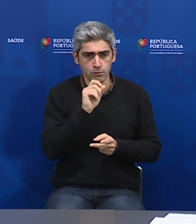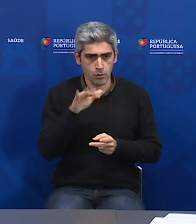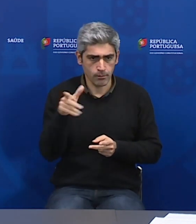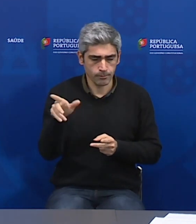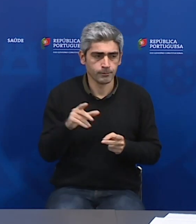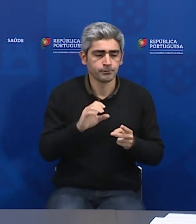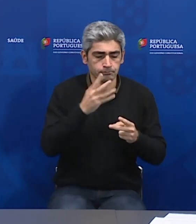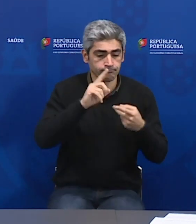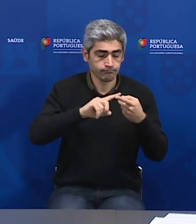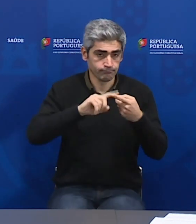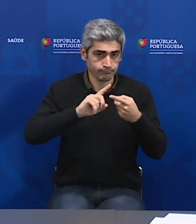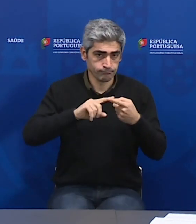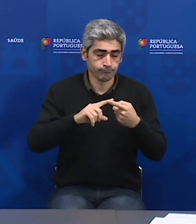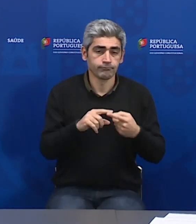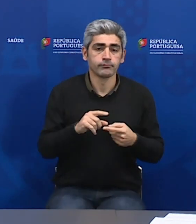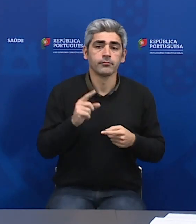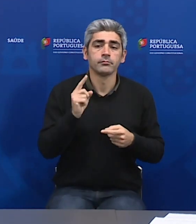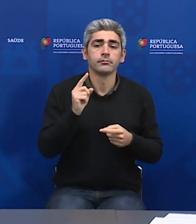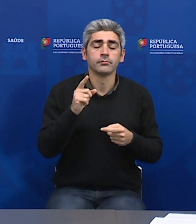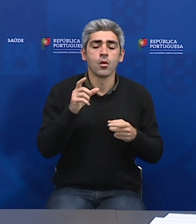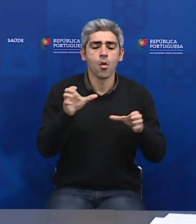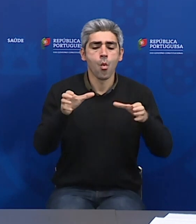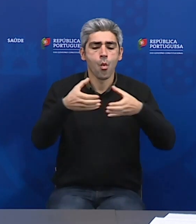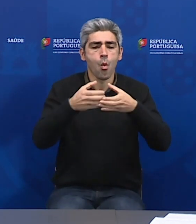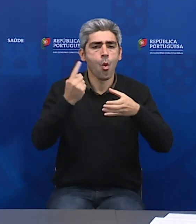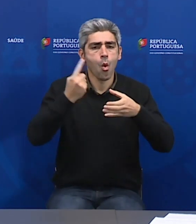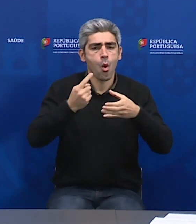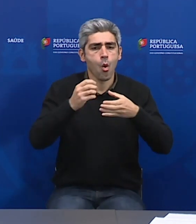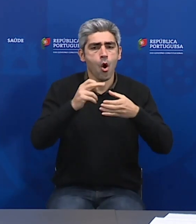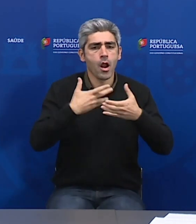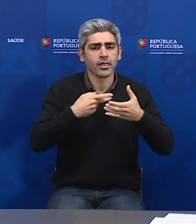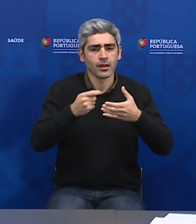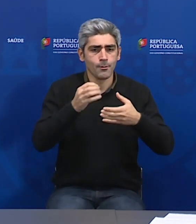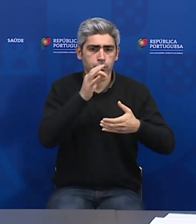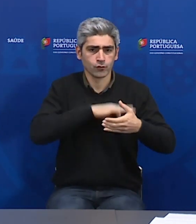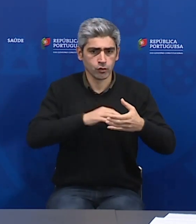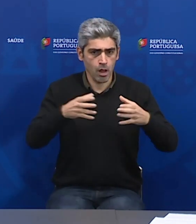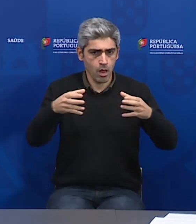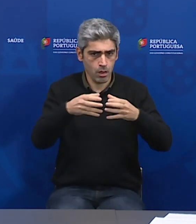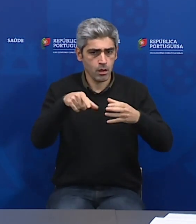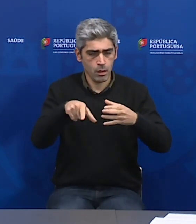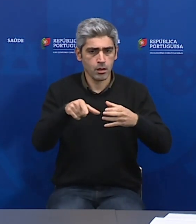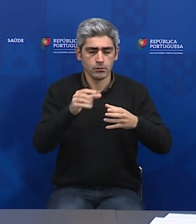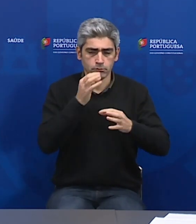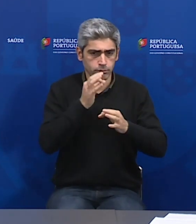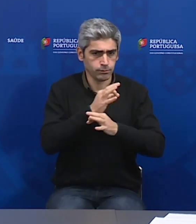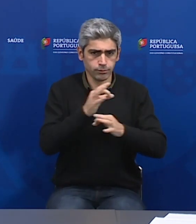que as ordens profissionais foram inexcedíveis